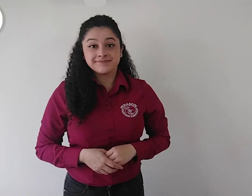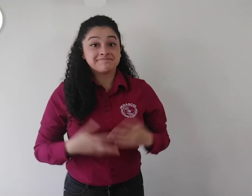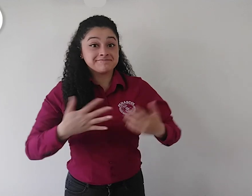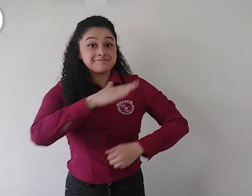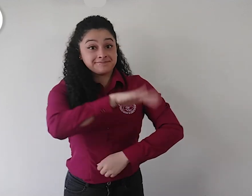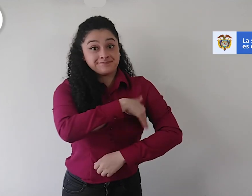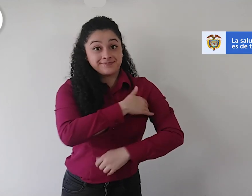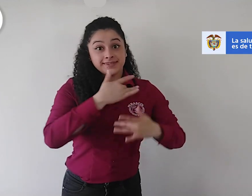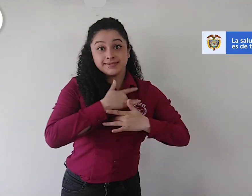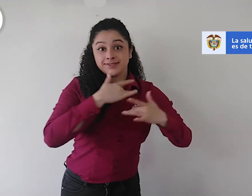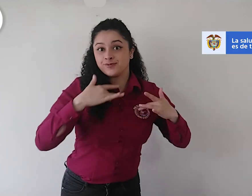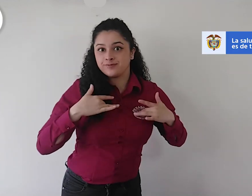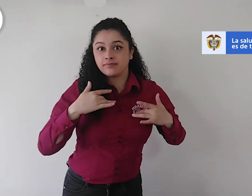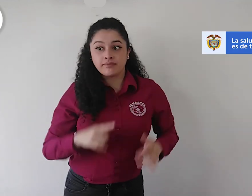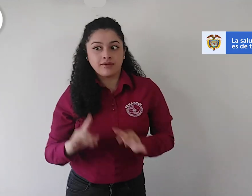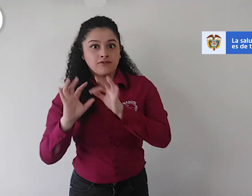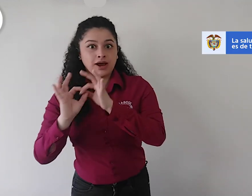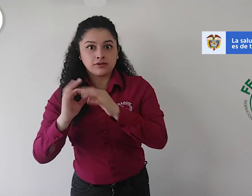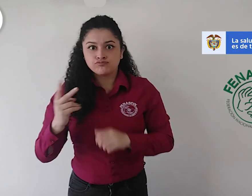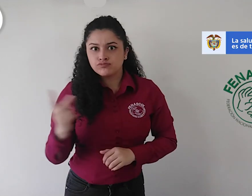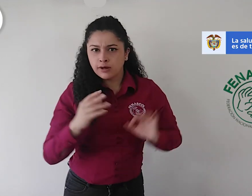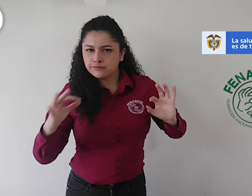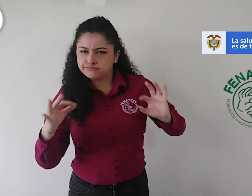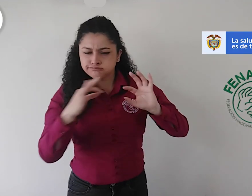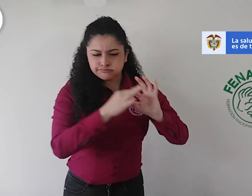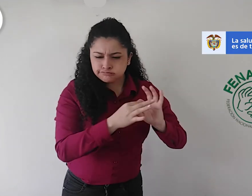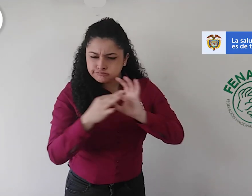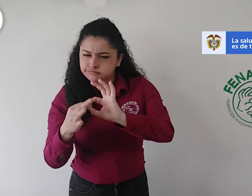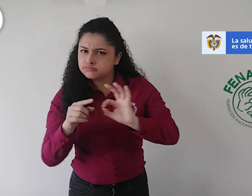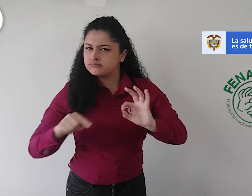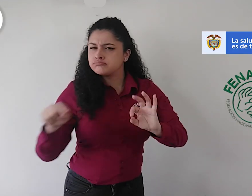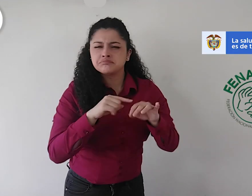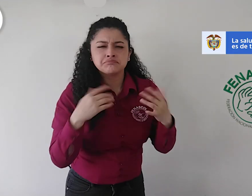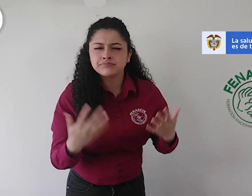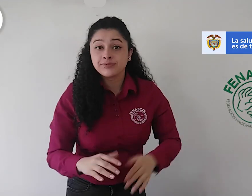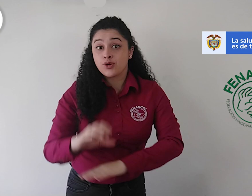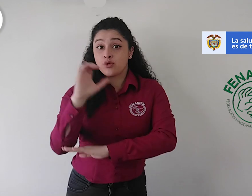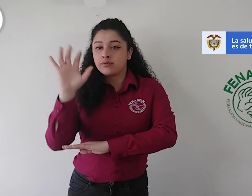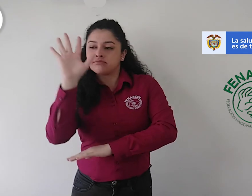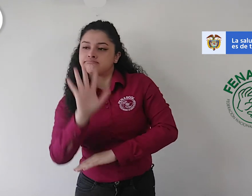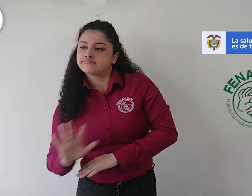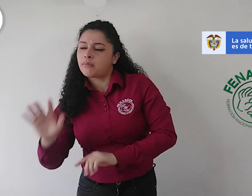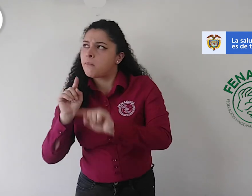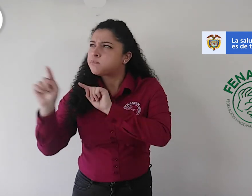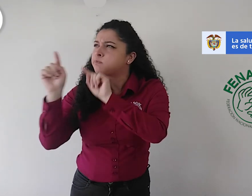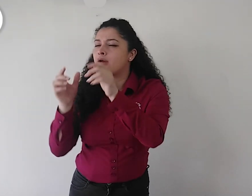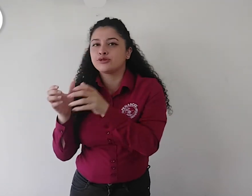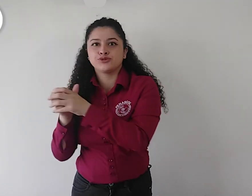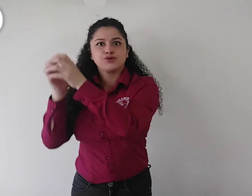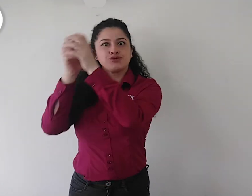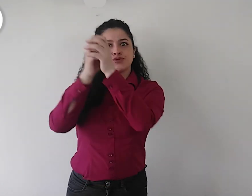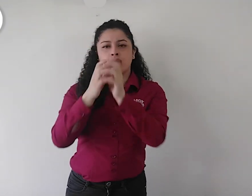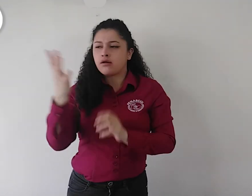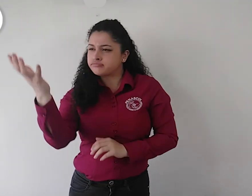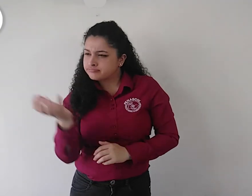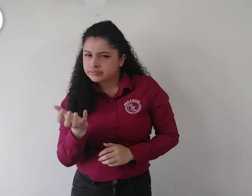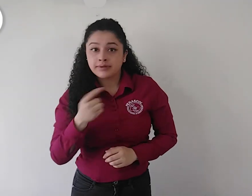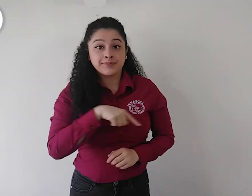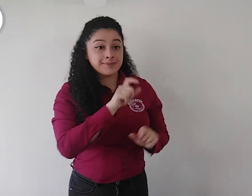El Ministerio de Salud junto con FENASCOL han celebrado un convenio en donde las asociaciones afiliadas a